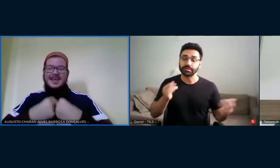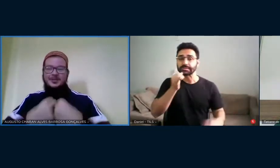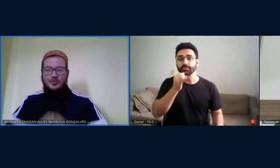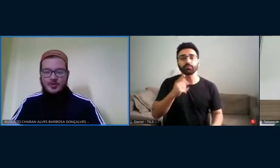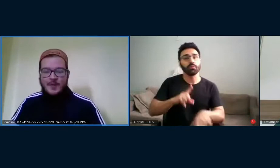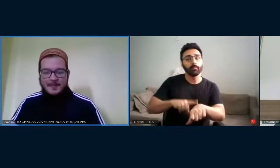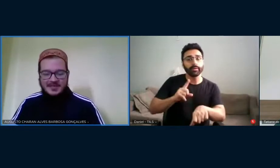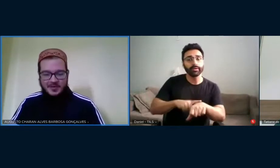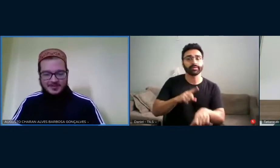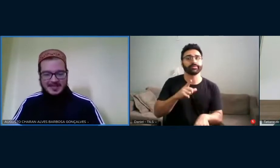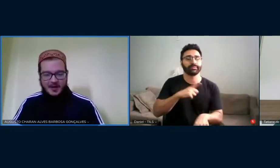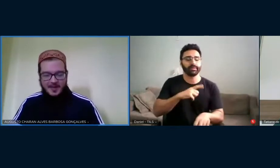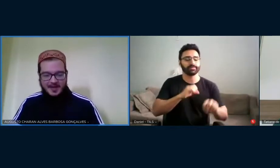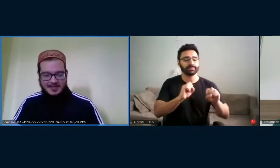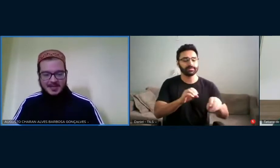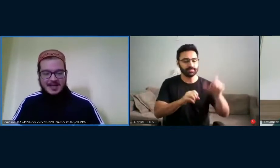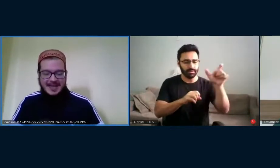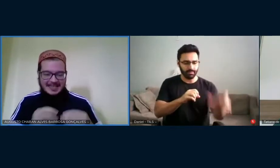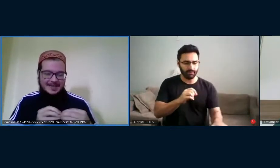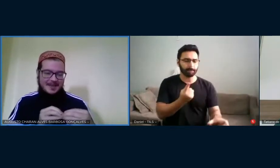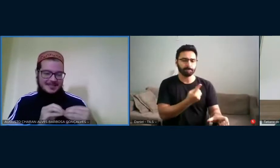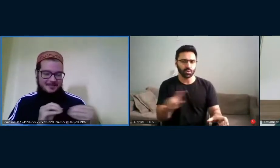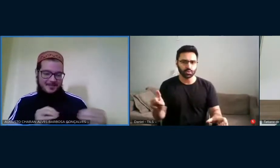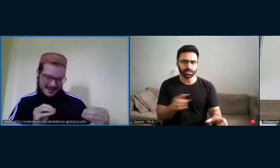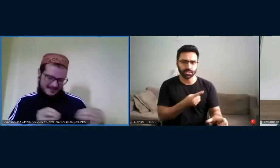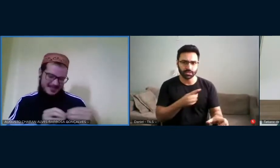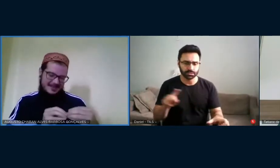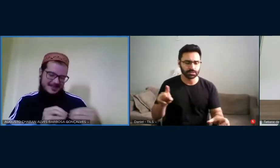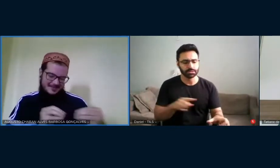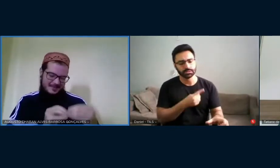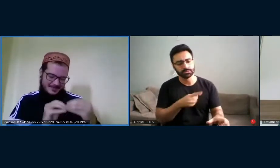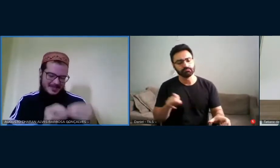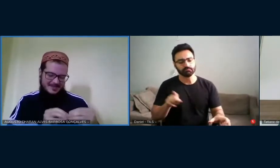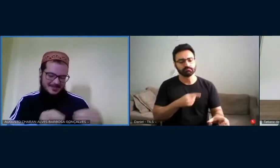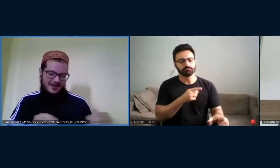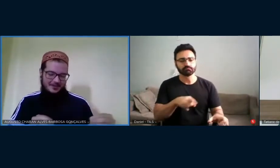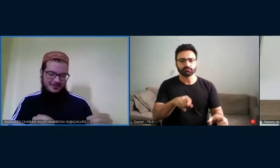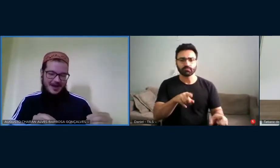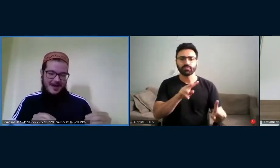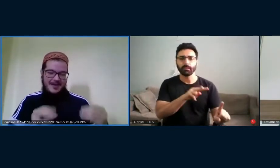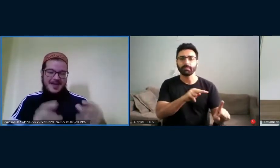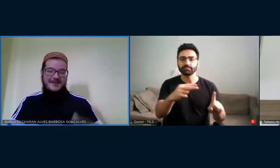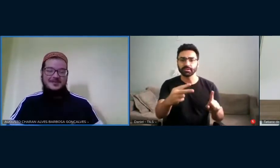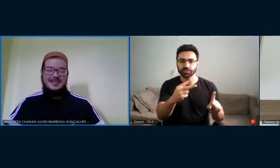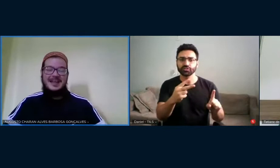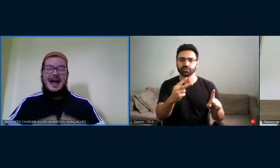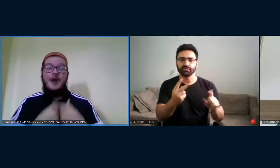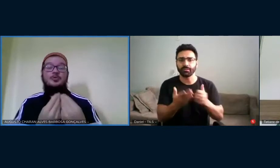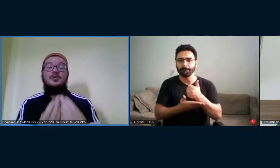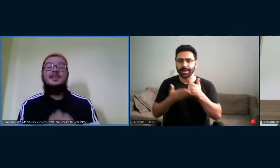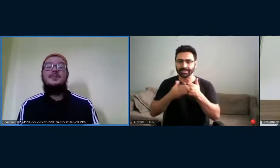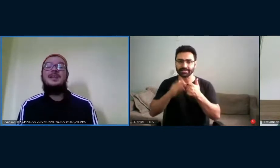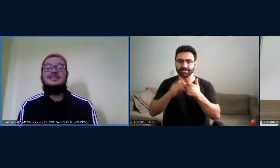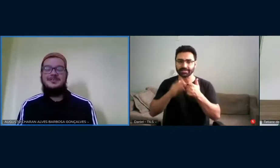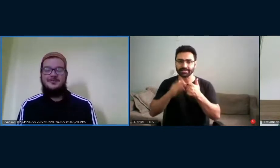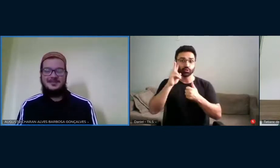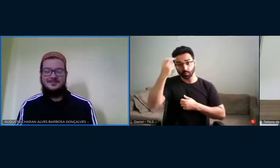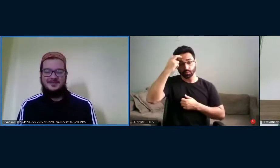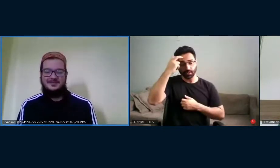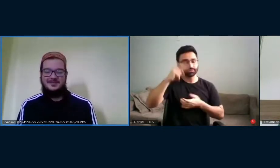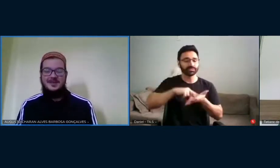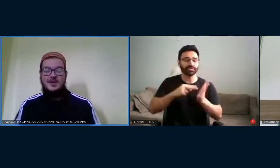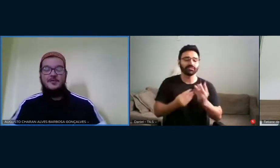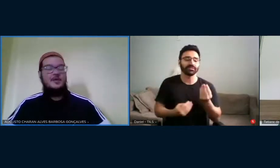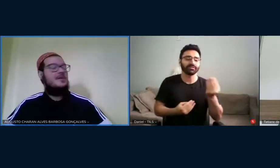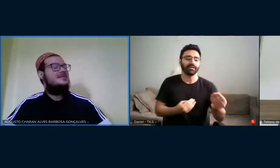educa uma pessoa musicalmente nessa perspectiva histórico-cultural é você dar autodeterminação para